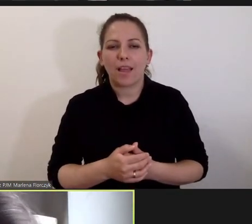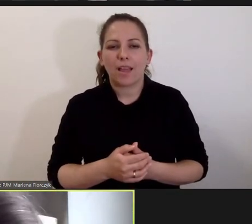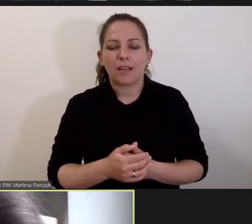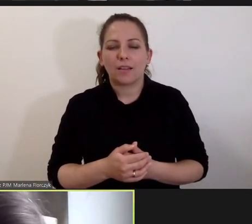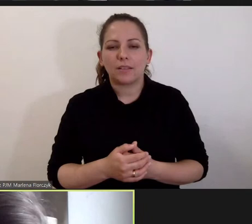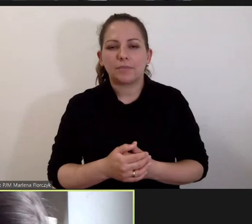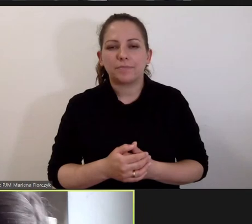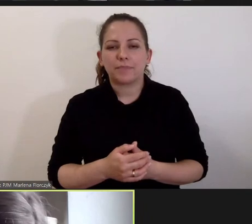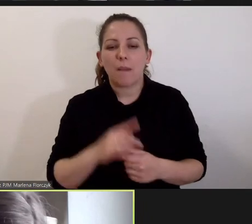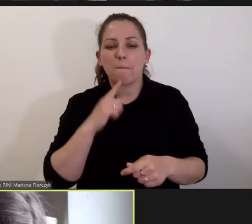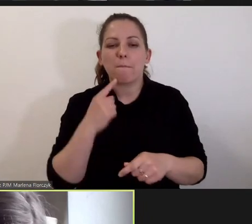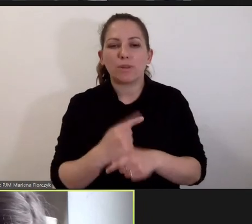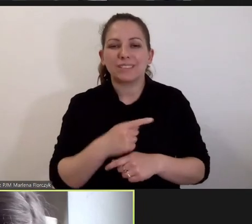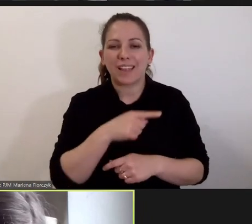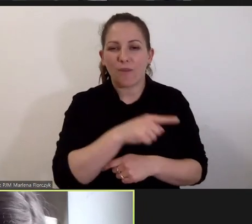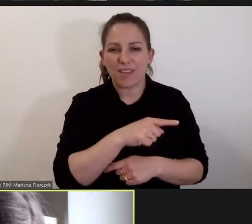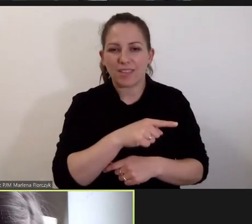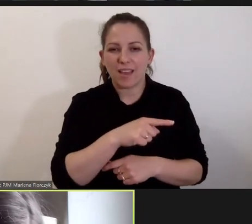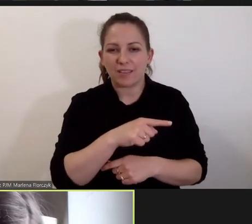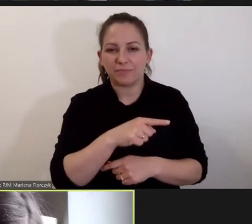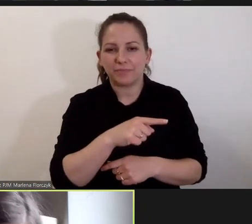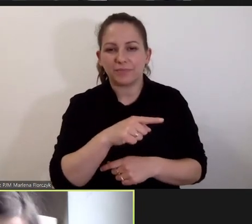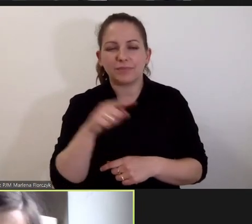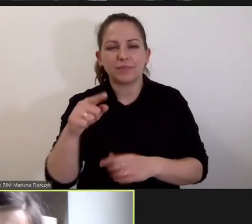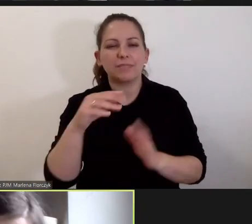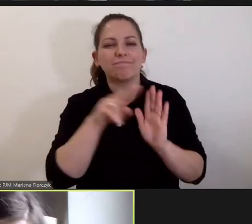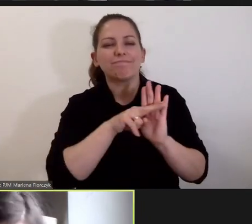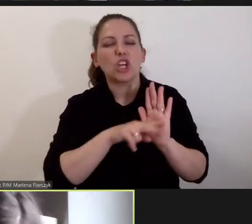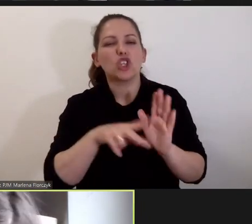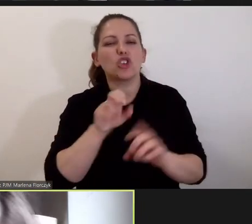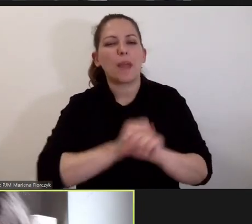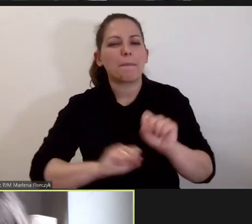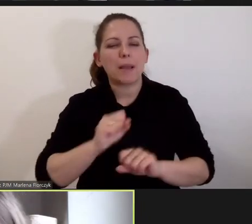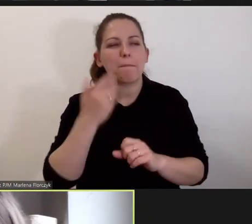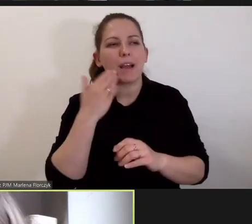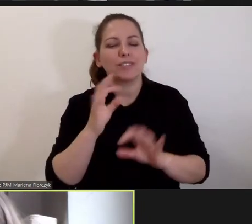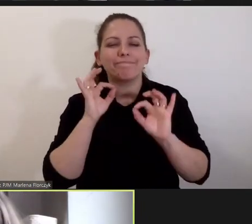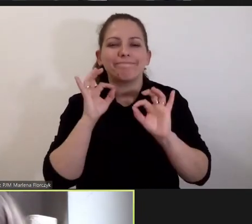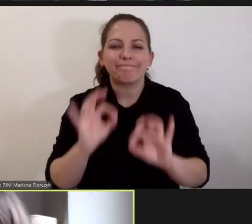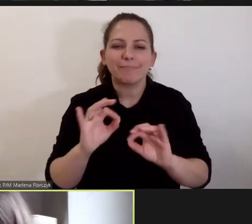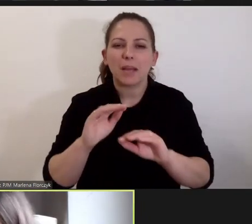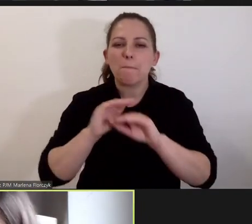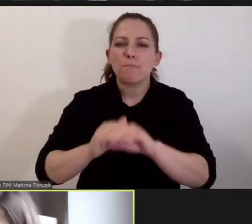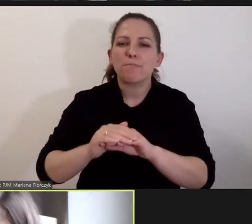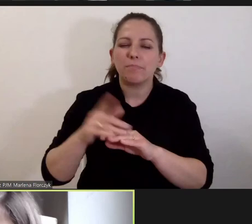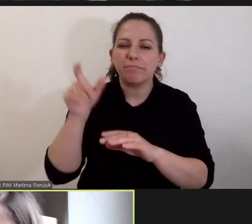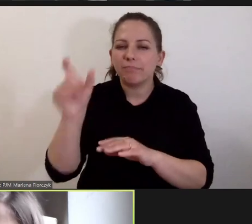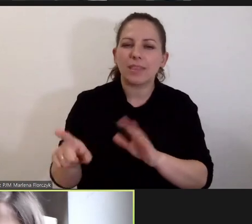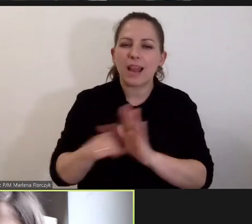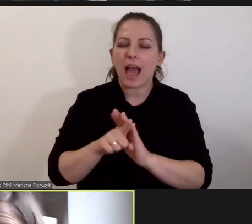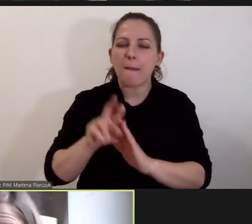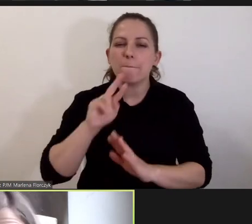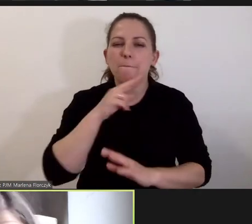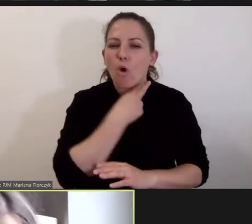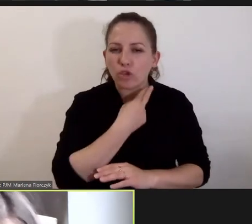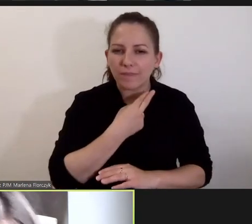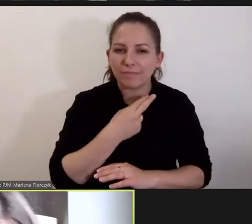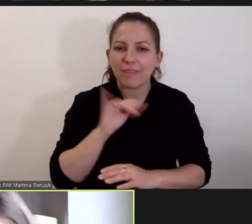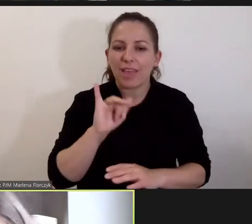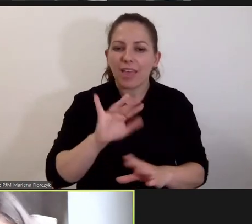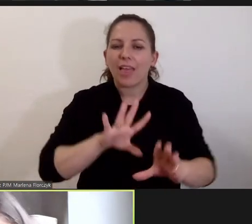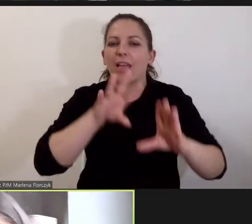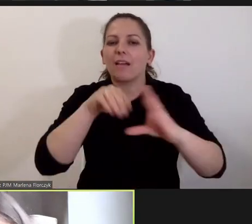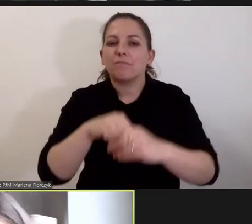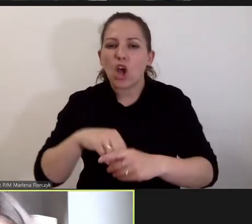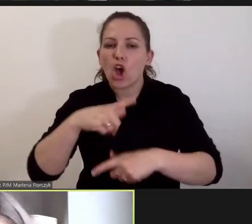postanowienia statutu rzymskiego w sposób bardziej przyjazny pokrzywdzonym i wdrażać pewne